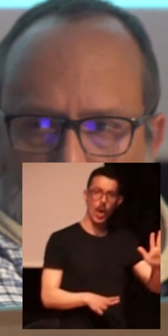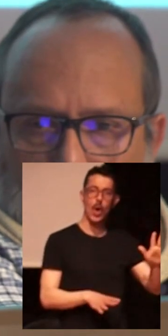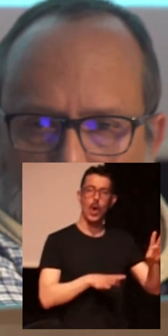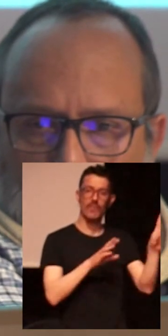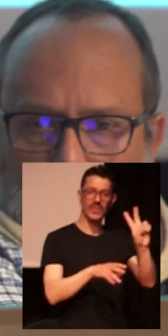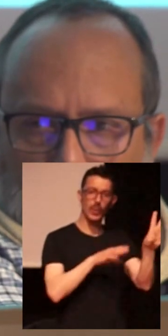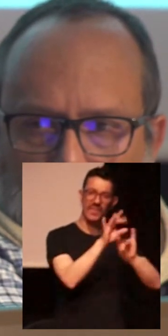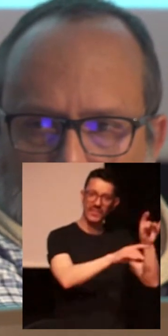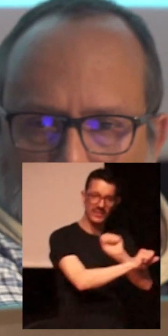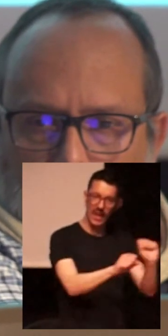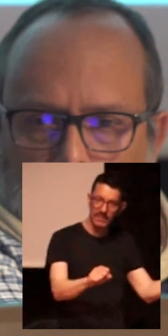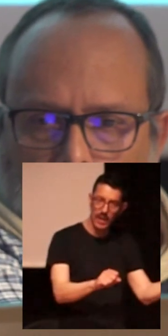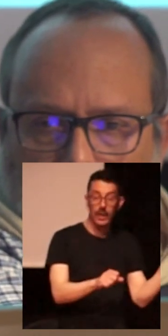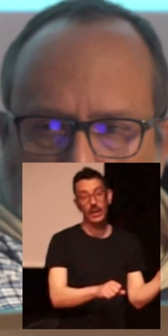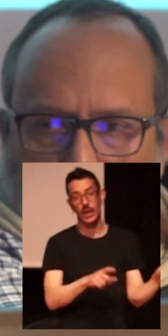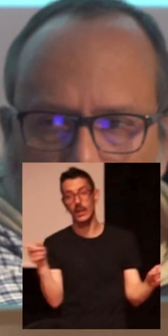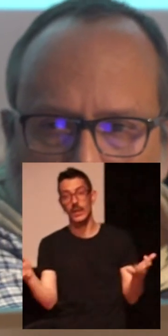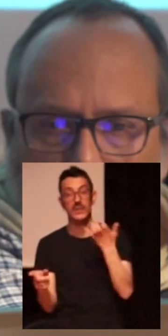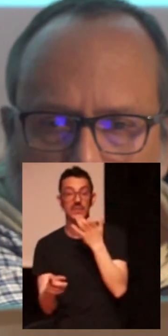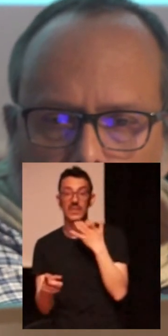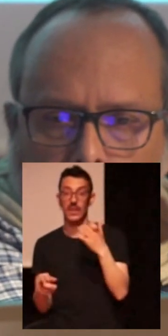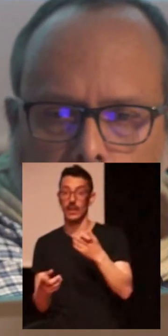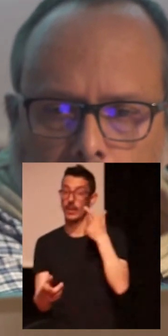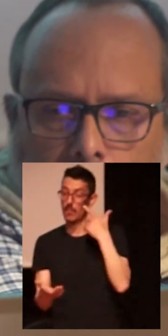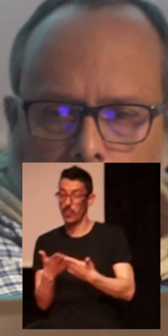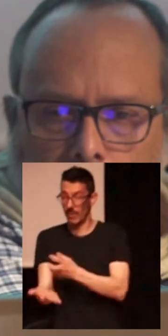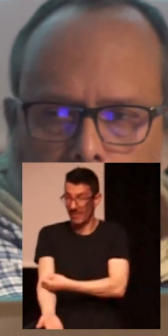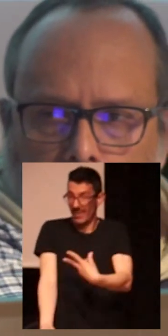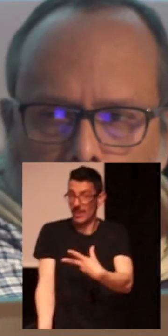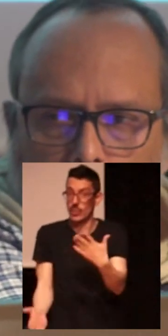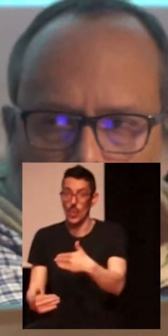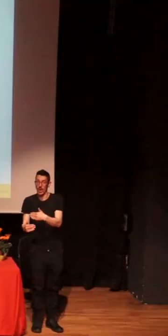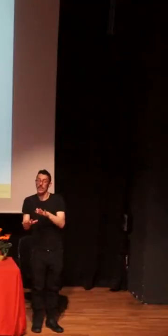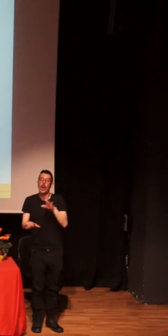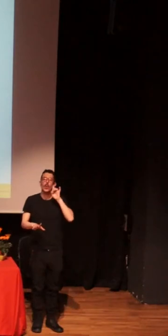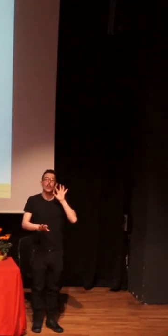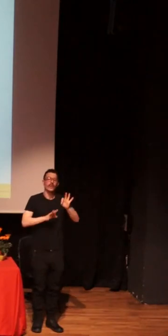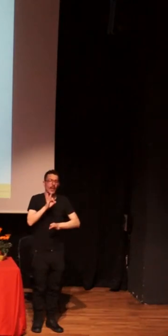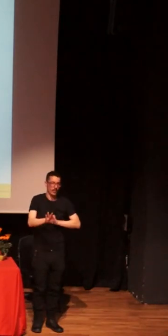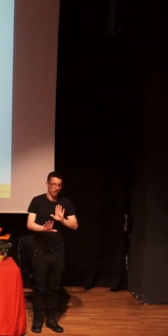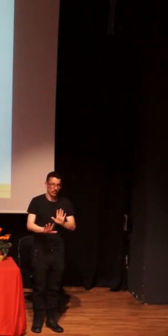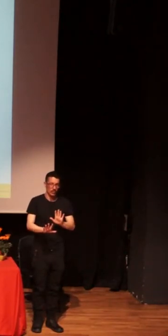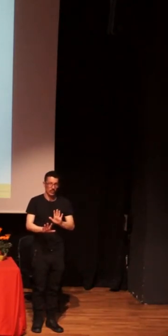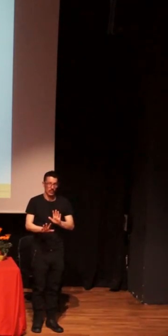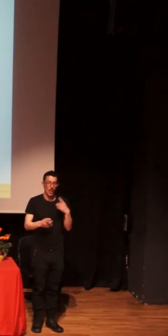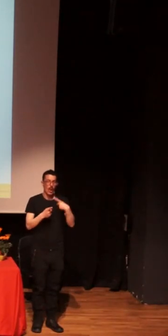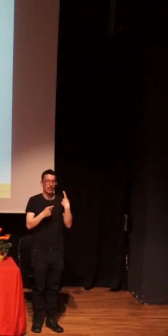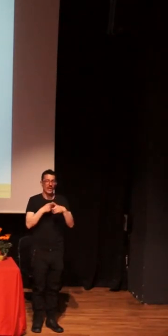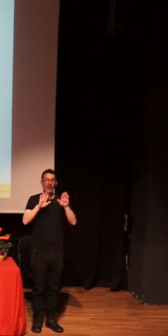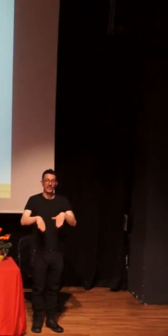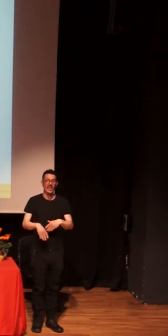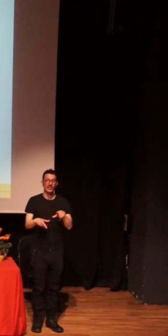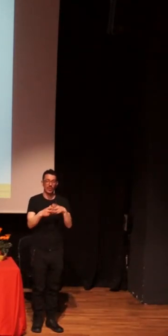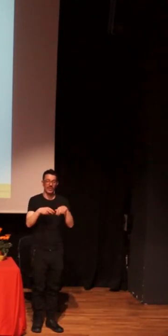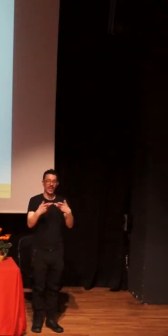los tres, ¿no? Y se ha mencionado también antes en otras mesas. Porque estamos creando una nueva normatividad social. Y estamos, al final,